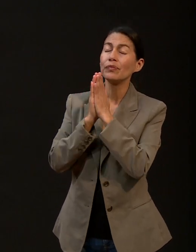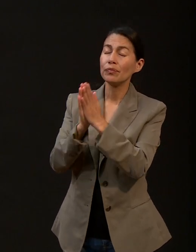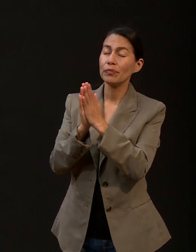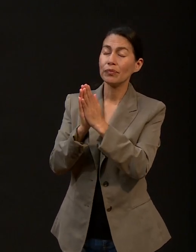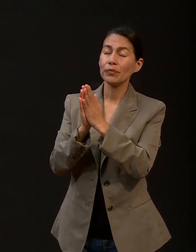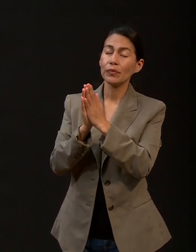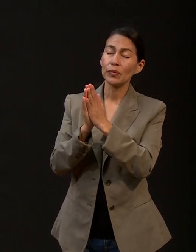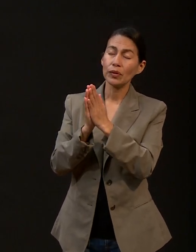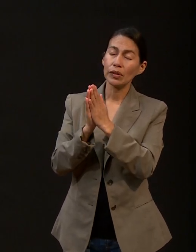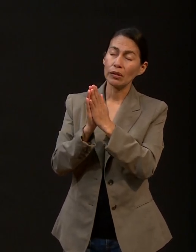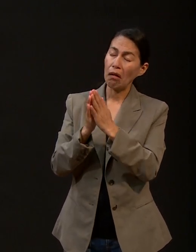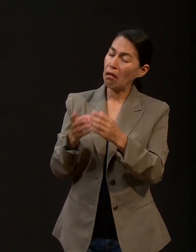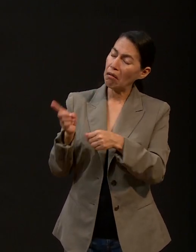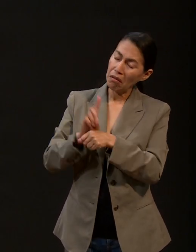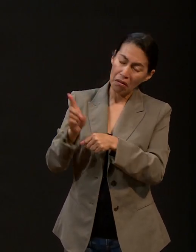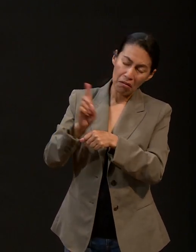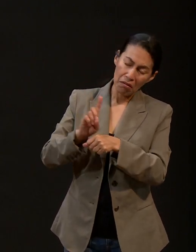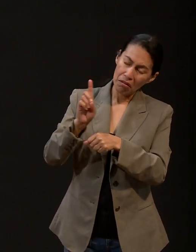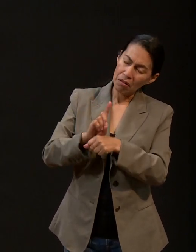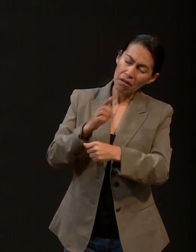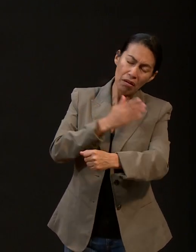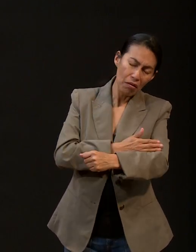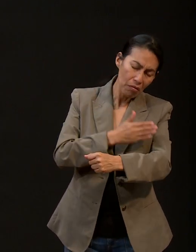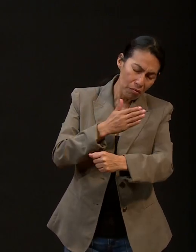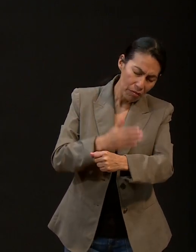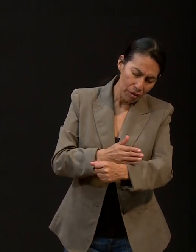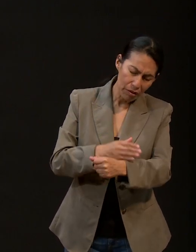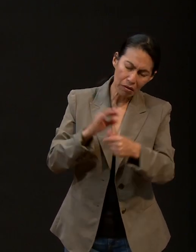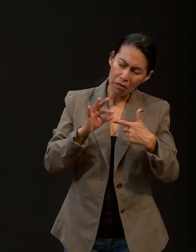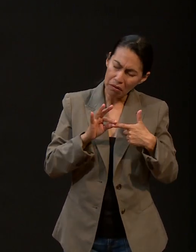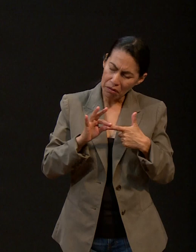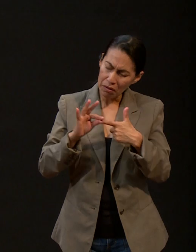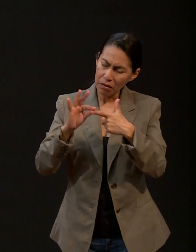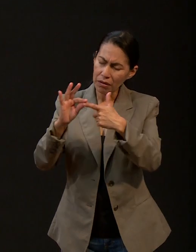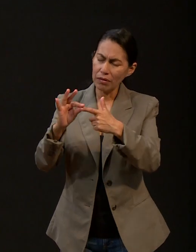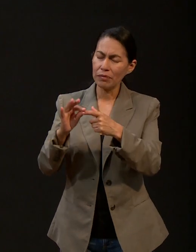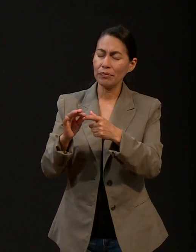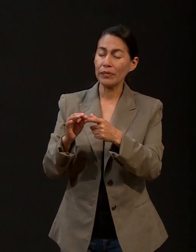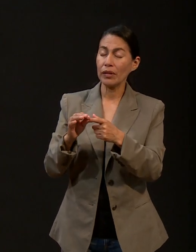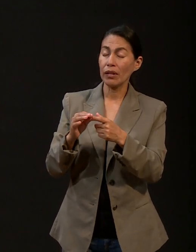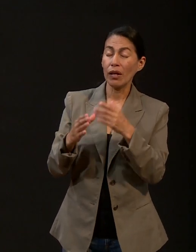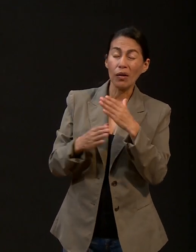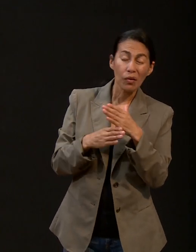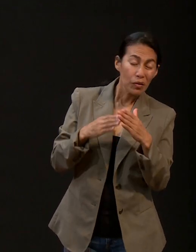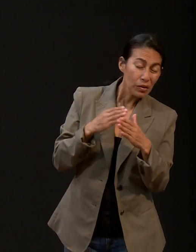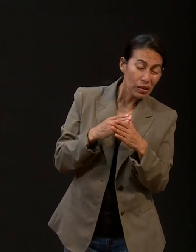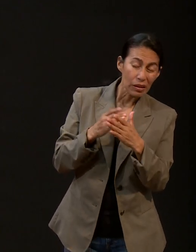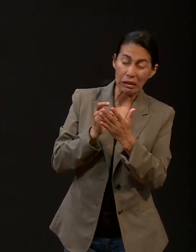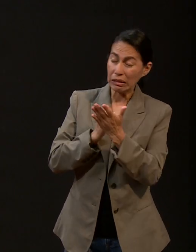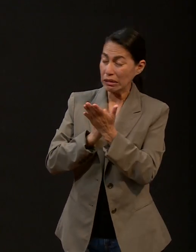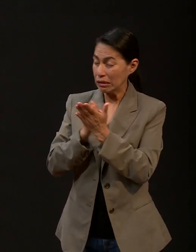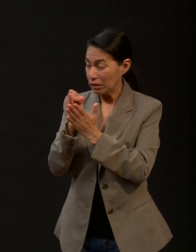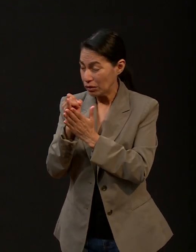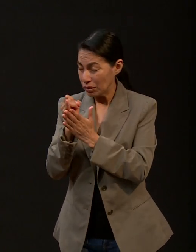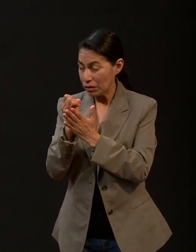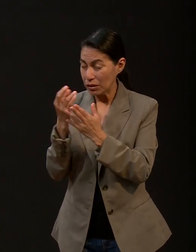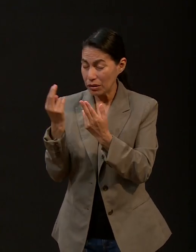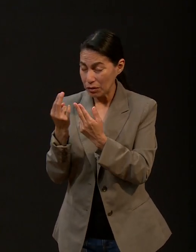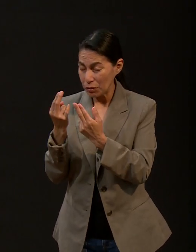nuestro guía, quien nos dirija en cada una de las decisiones a realizar. También ponemos en tus